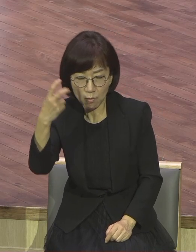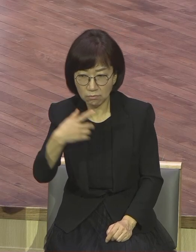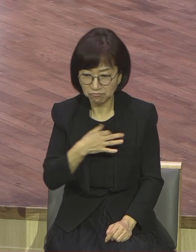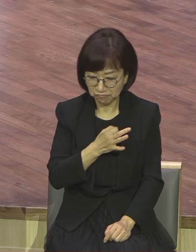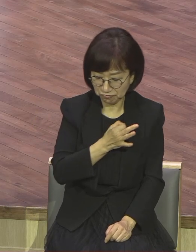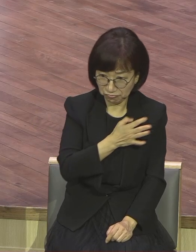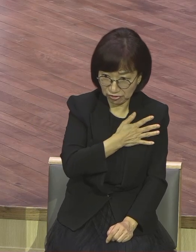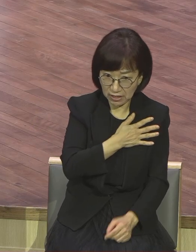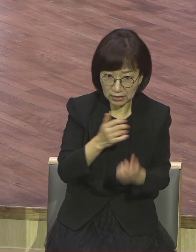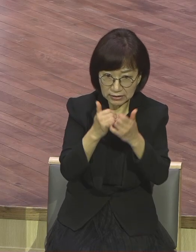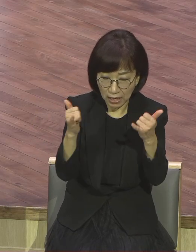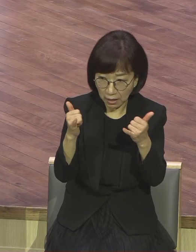많아요. 조심하세요.